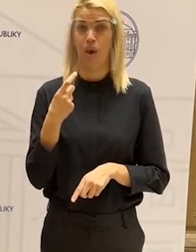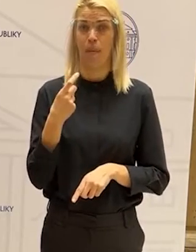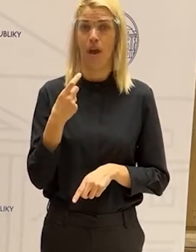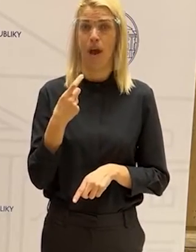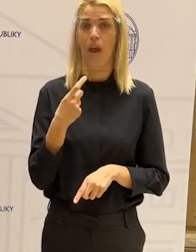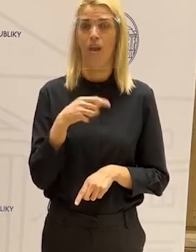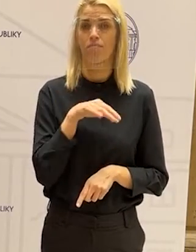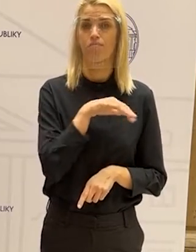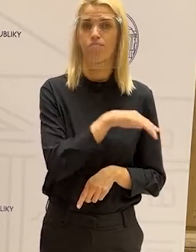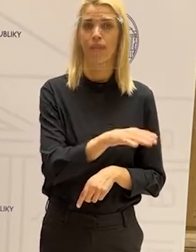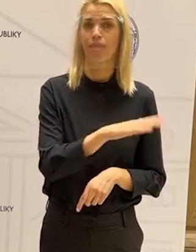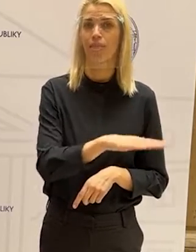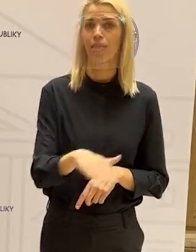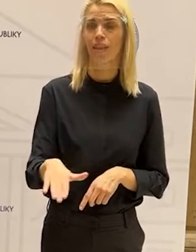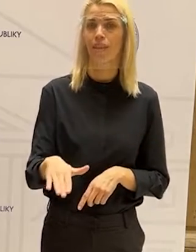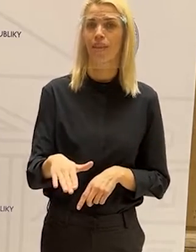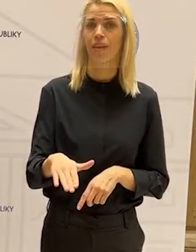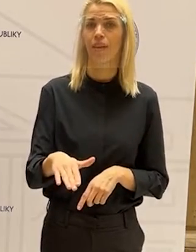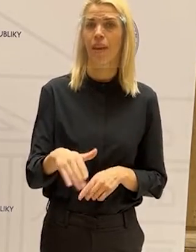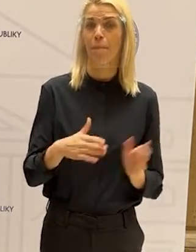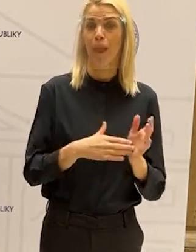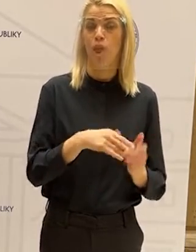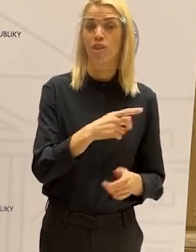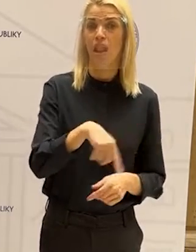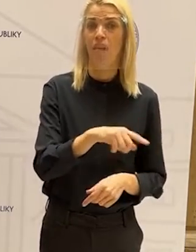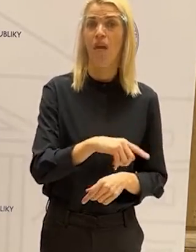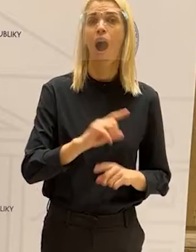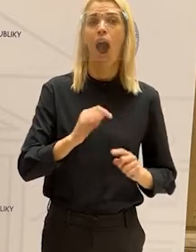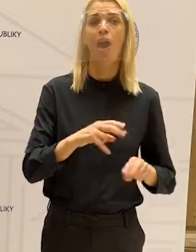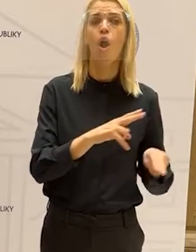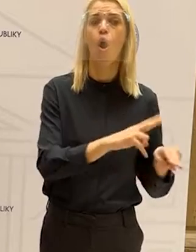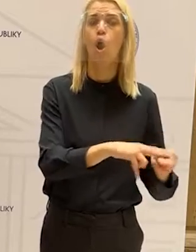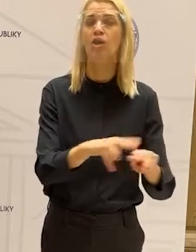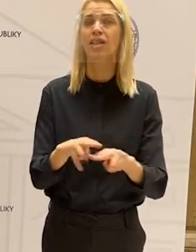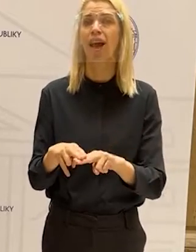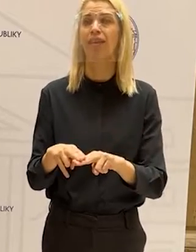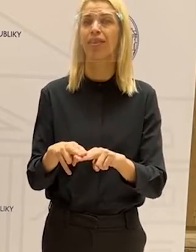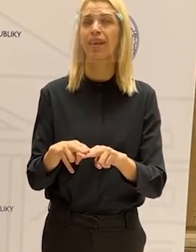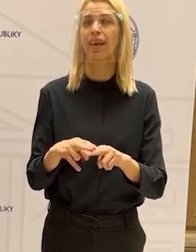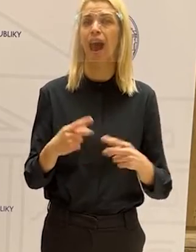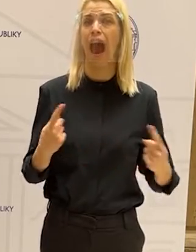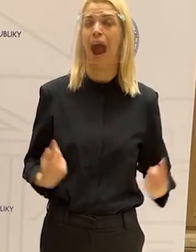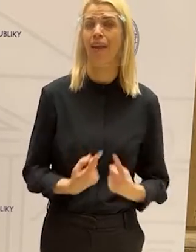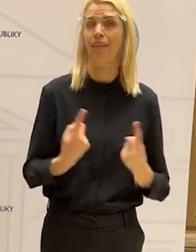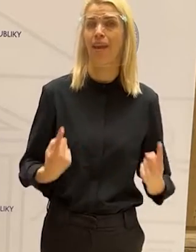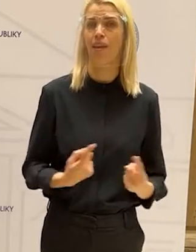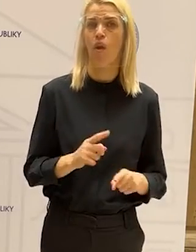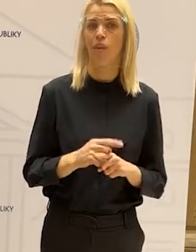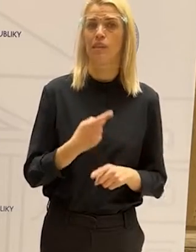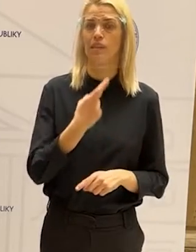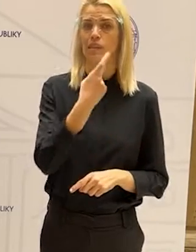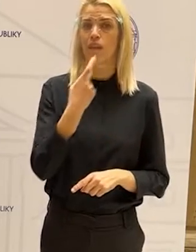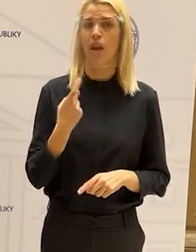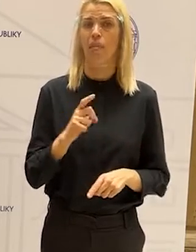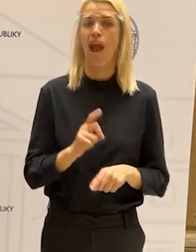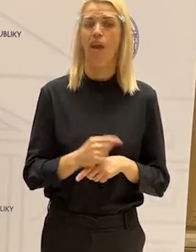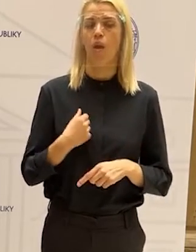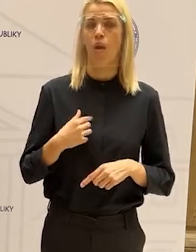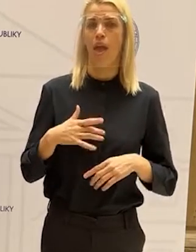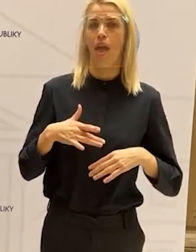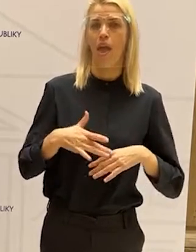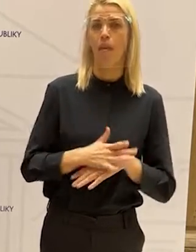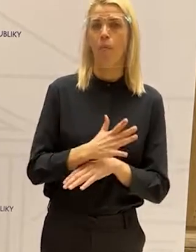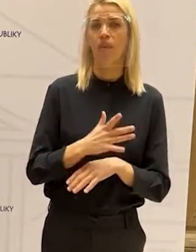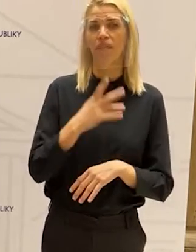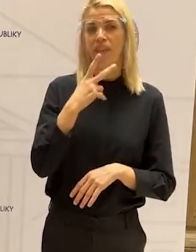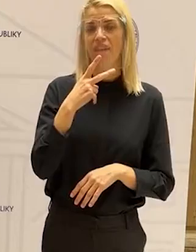Miloslavove, ale traumatizuje aj celé okolia všetkých aktérov, že možno tak emotívnejšie